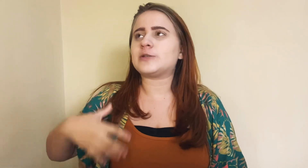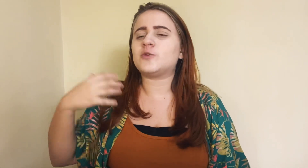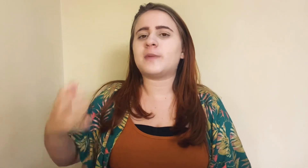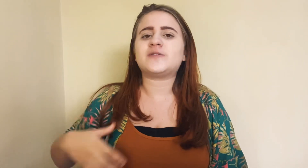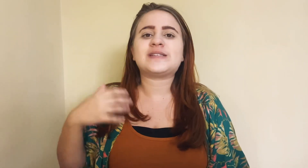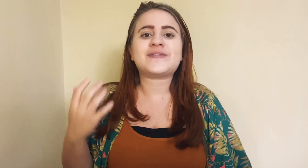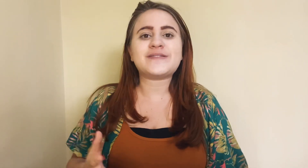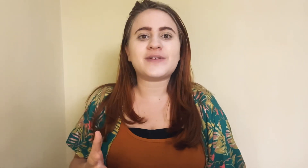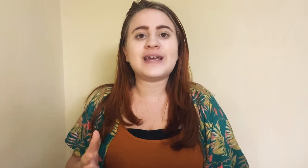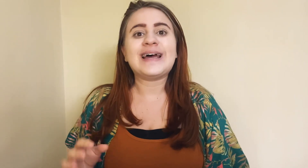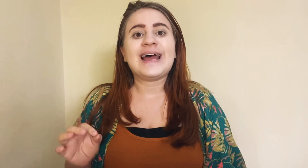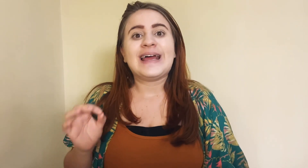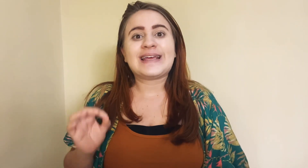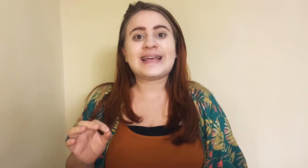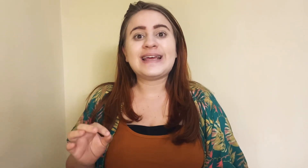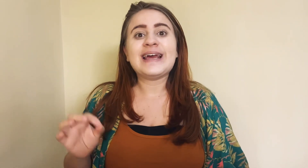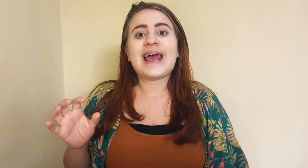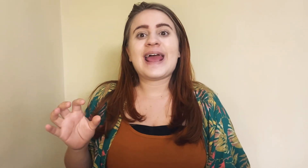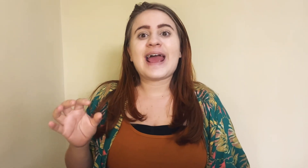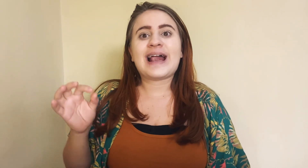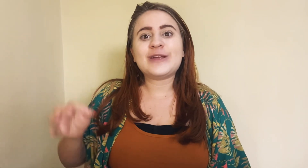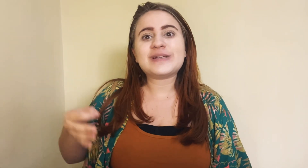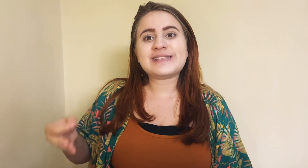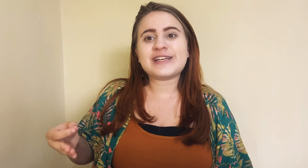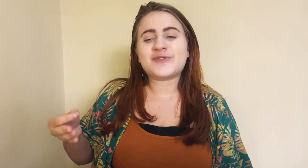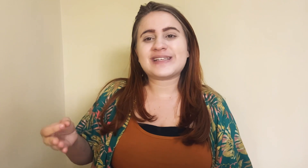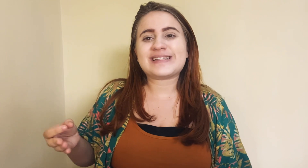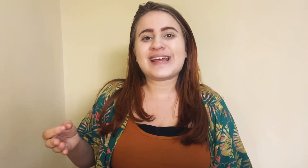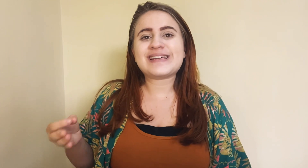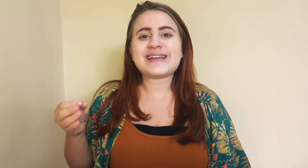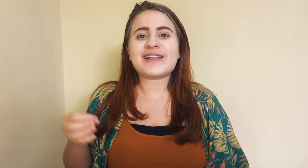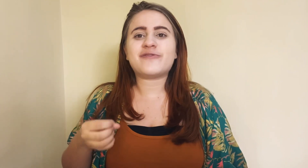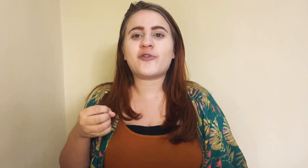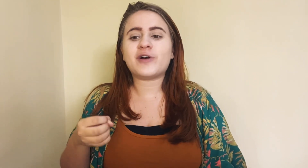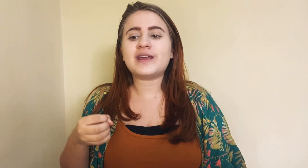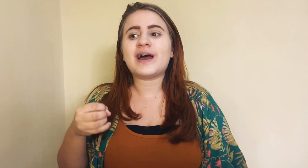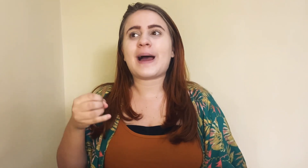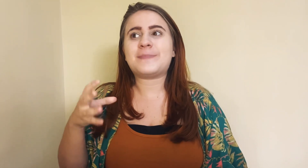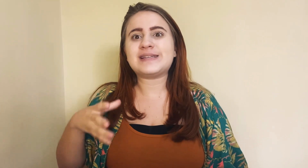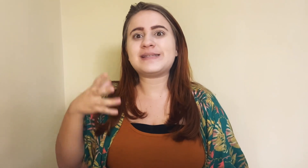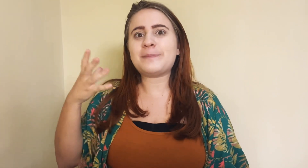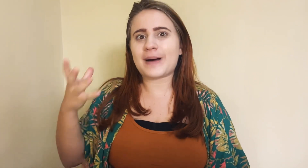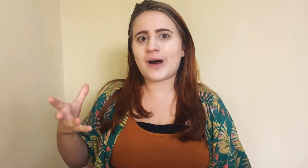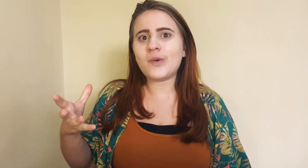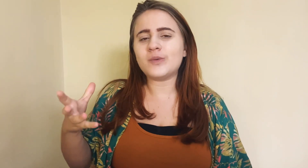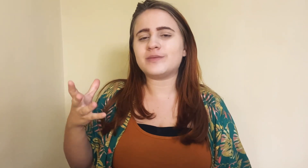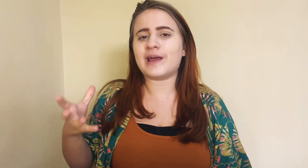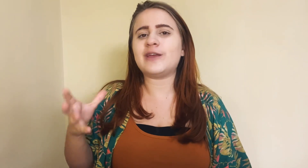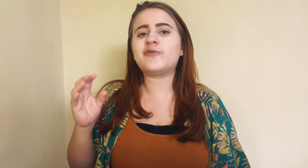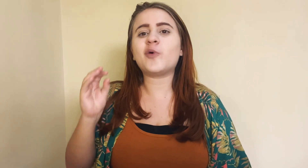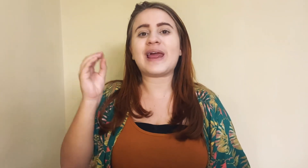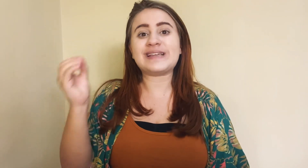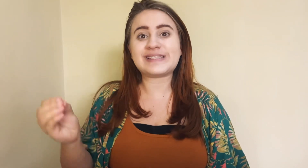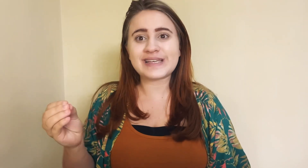e tudo mais, você vai ver que a língua de sinais francesa, ela foi a principal, né, influência